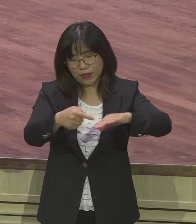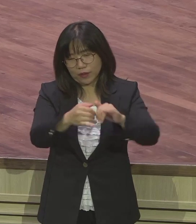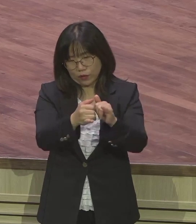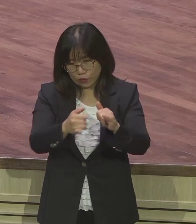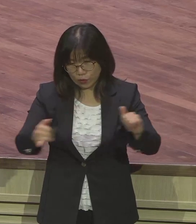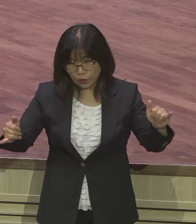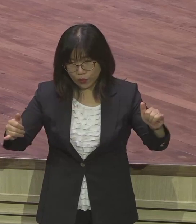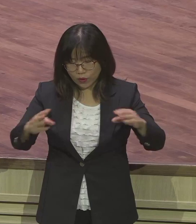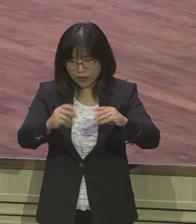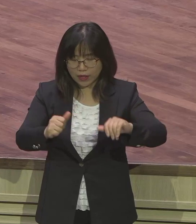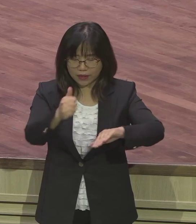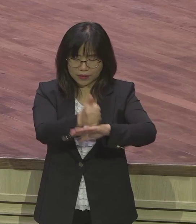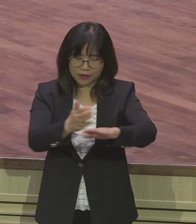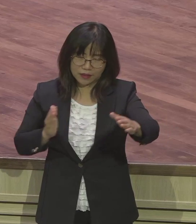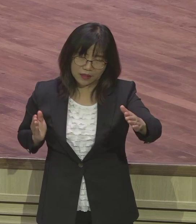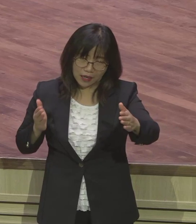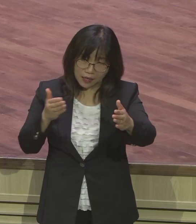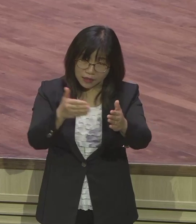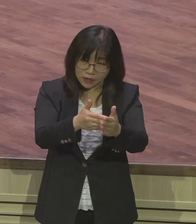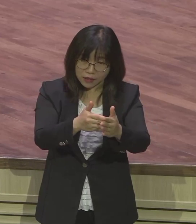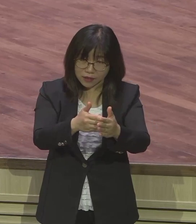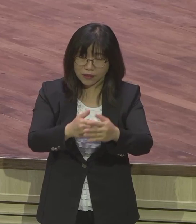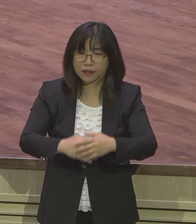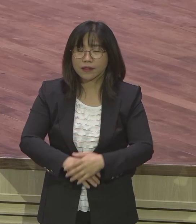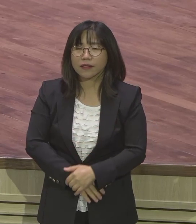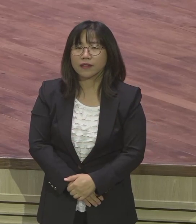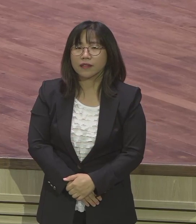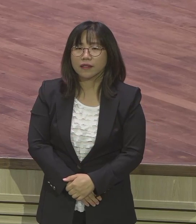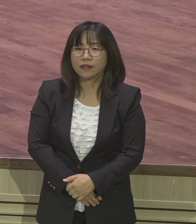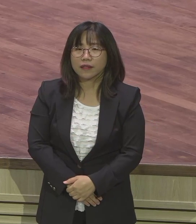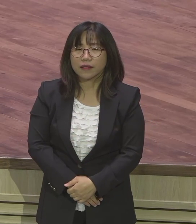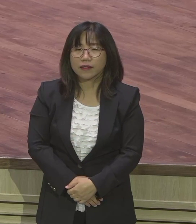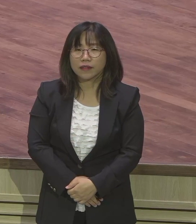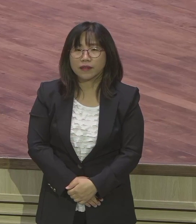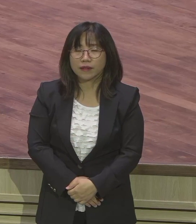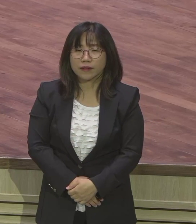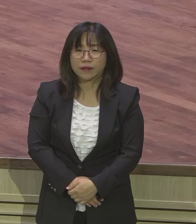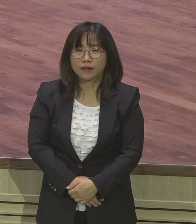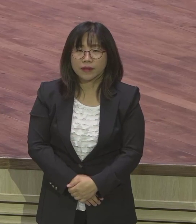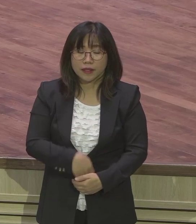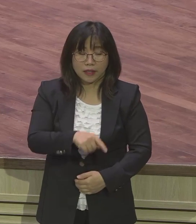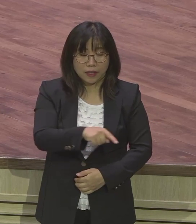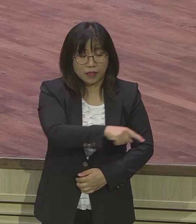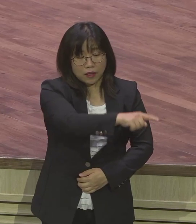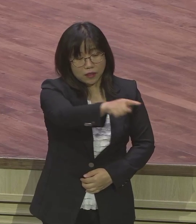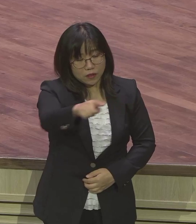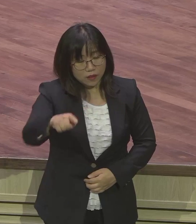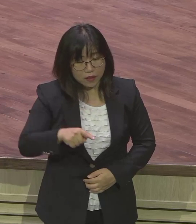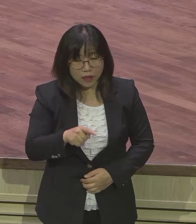땅 끝까지 뭐예요 거기 가서 예수가 그리스로 되신다고